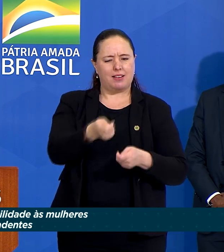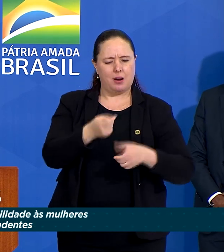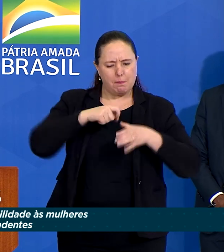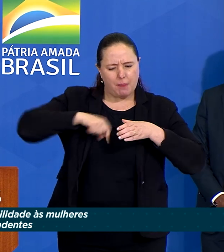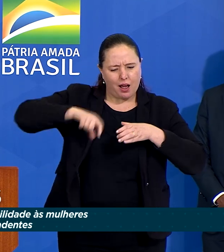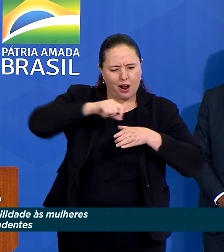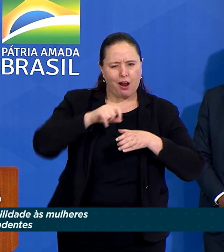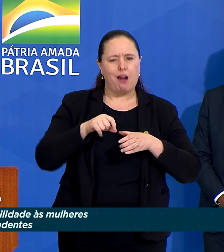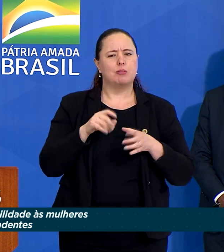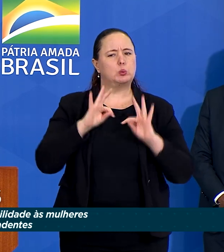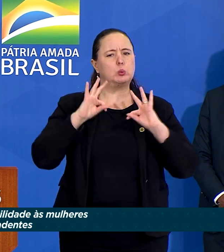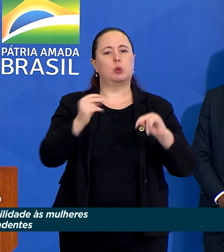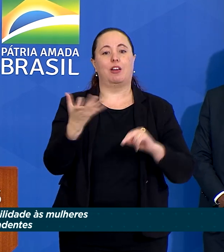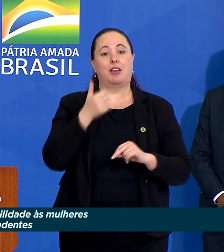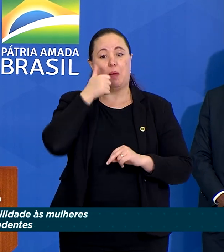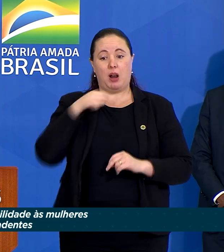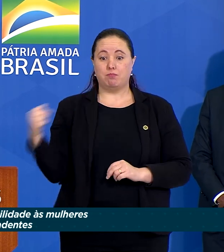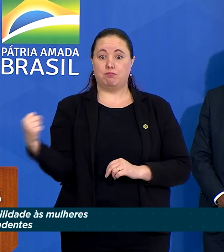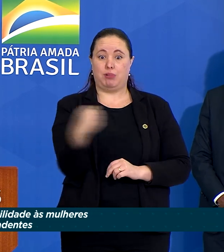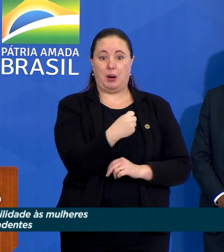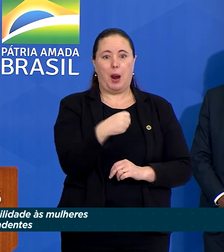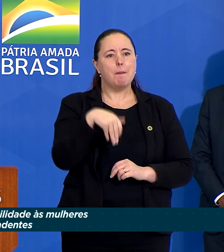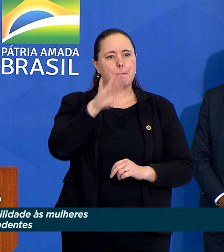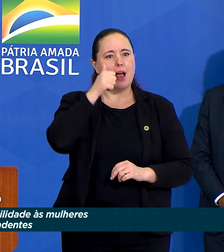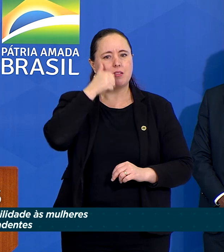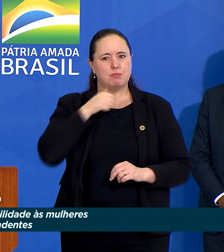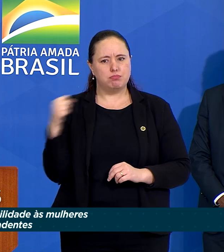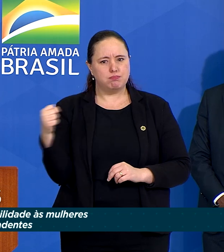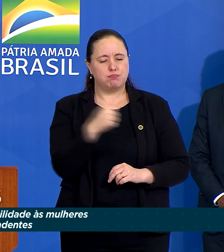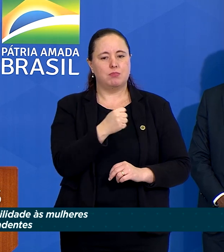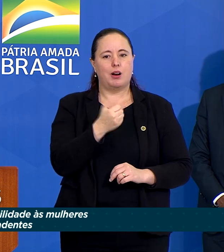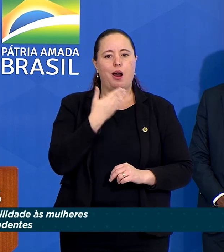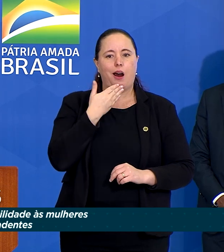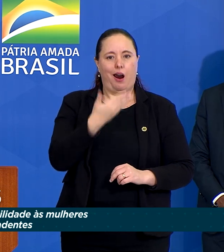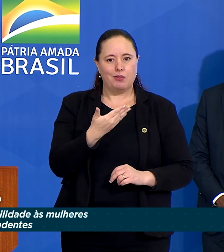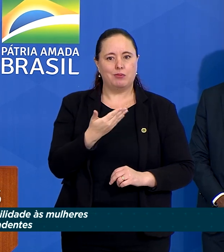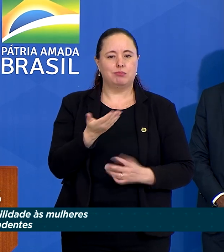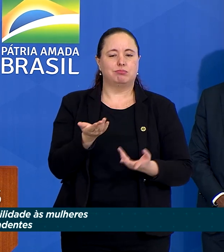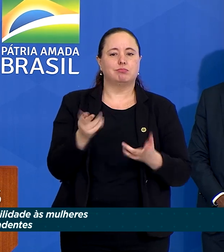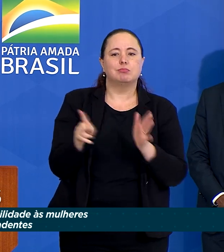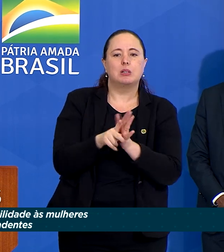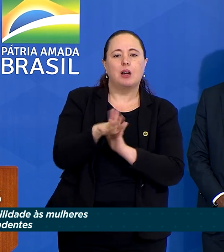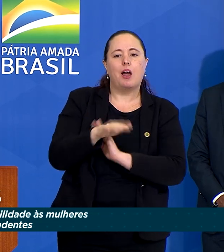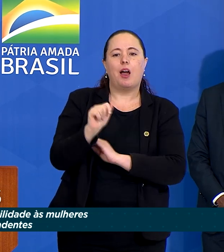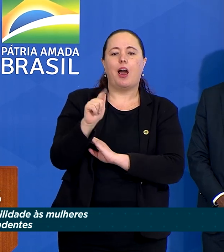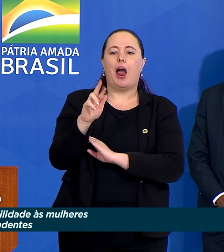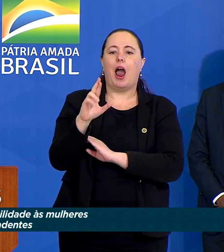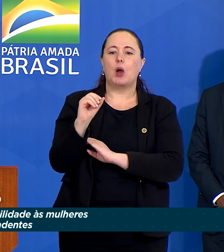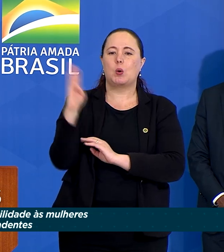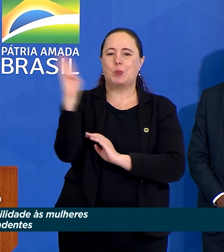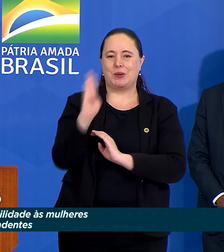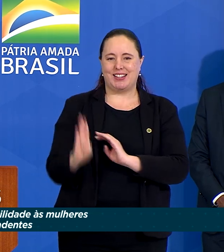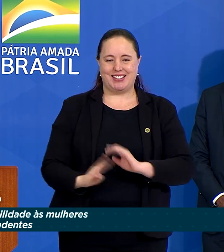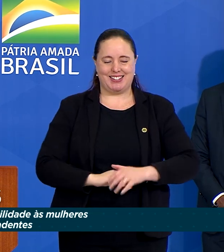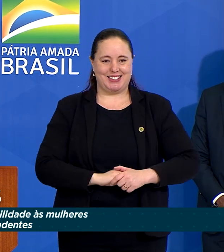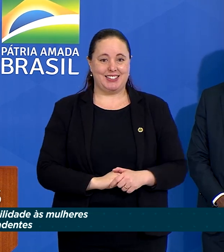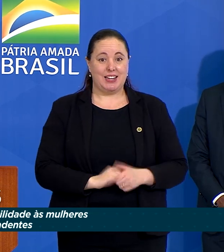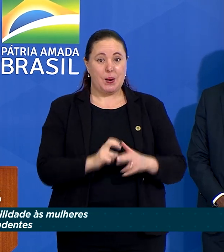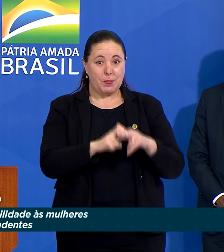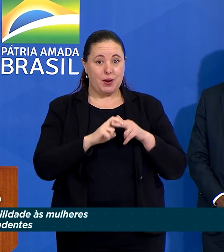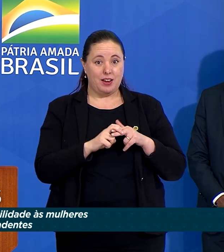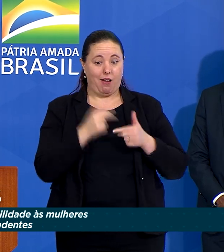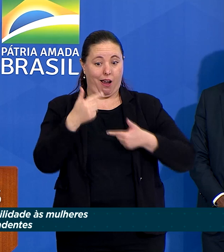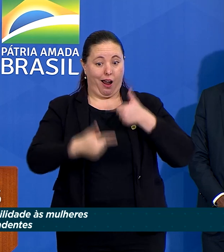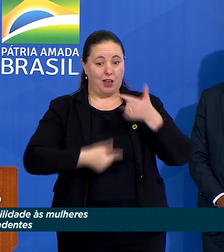plantando e colhendo. Enfim, mais mulheres se beneficiando da punjança do agro-brasileiro. Por isso, as